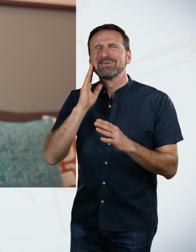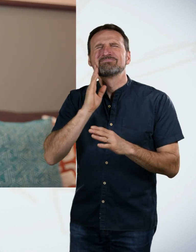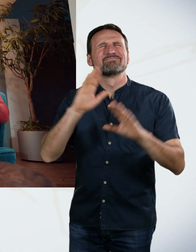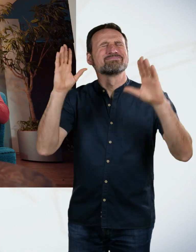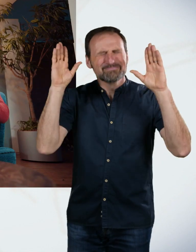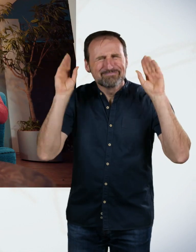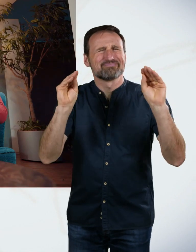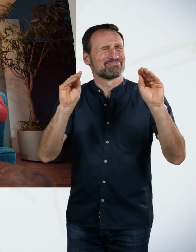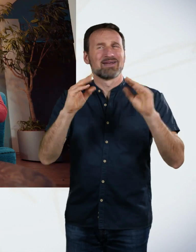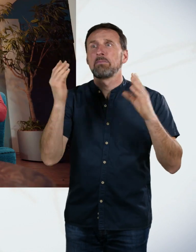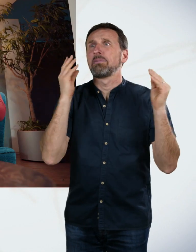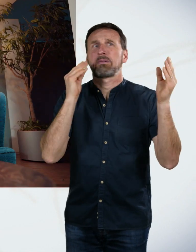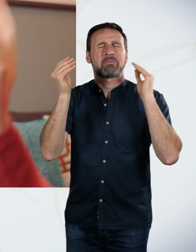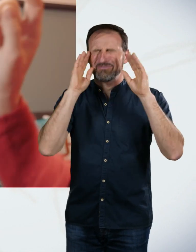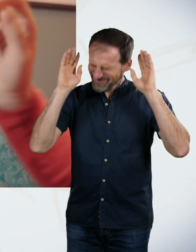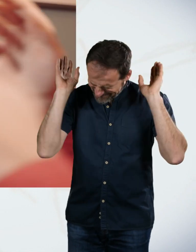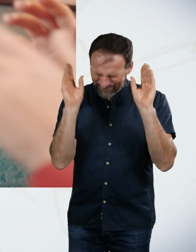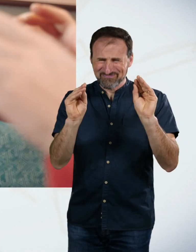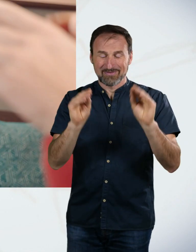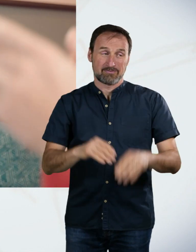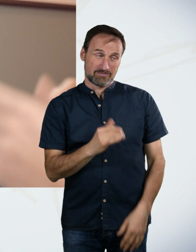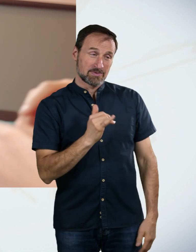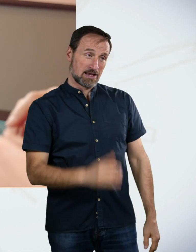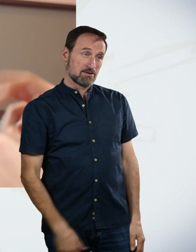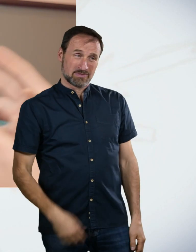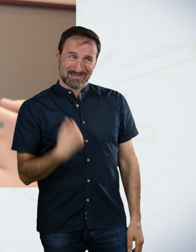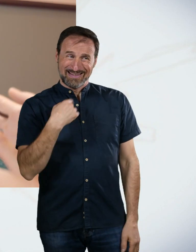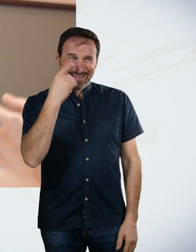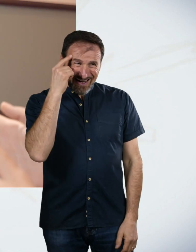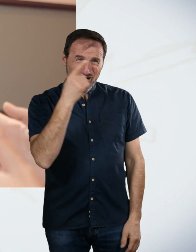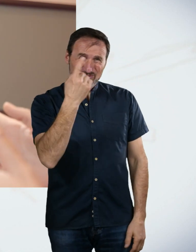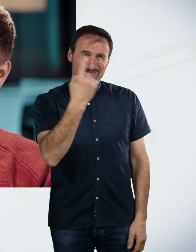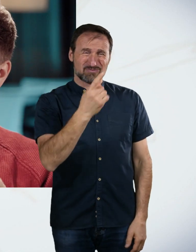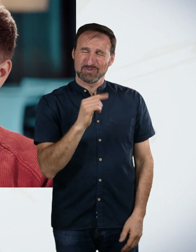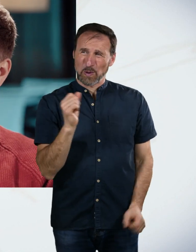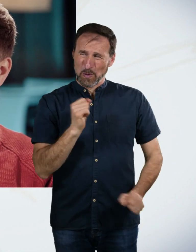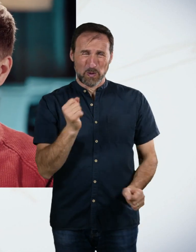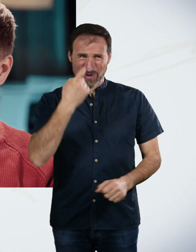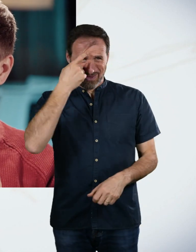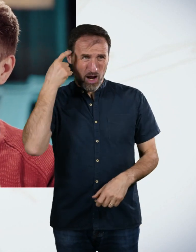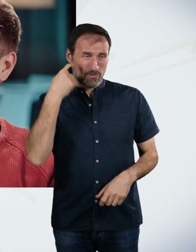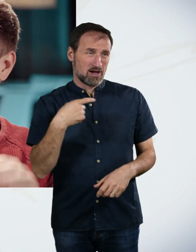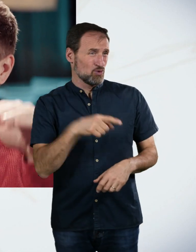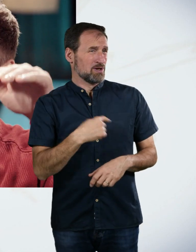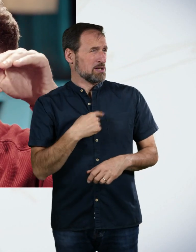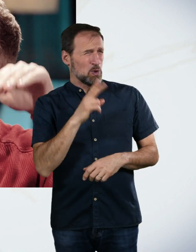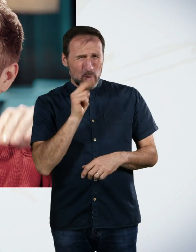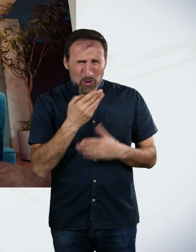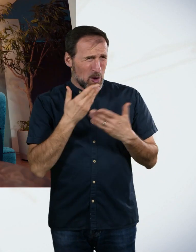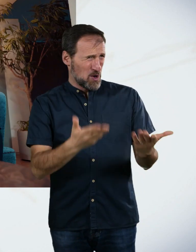deine Klappe, ganz ehrlich. Ich glaube, der hat immer noch einen Trauma von mir. Ich verstehe das. Ich weiß nicht, ob du dich erinnerst, als ich kopfüber